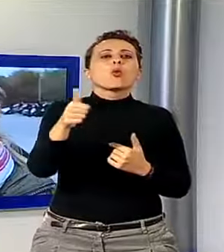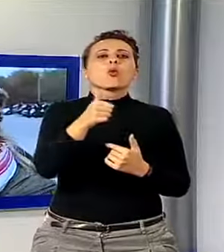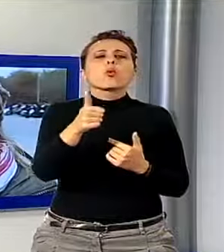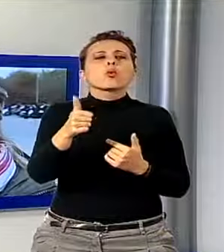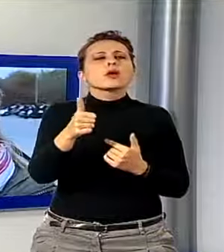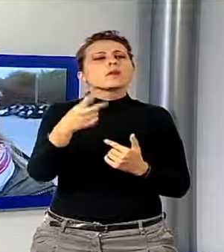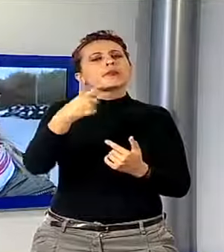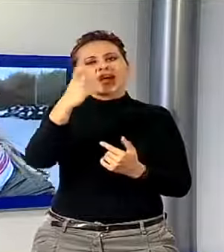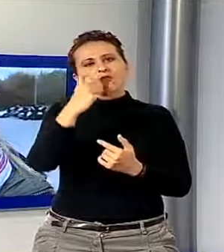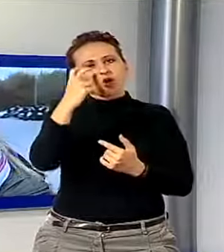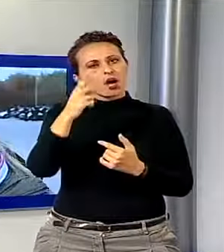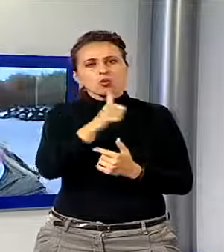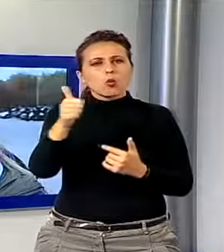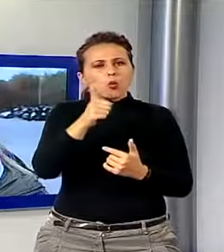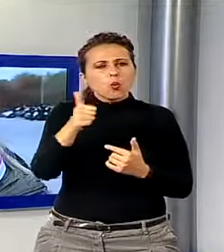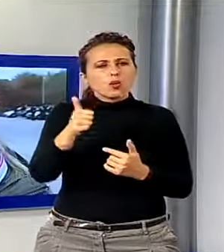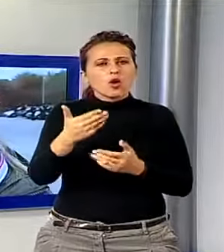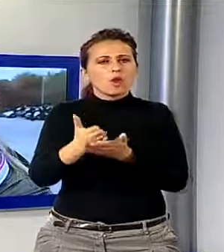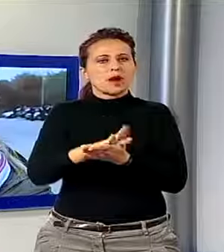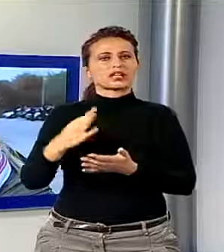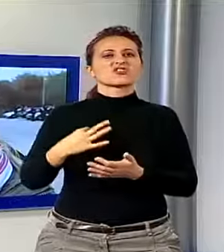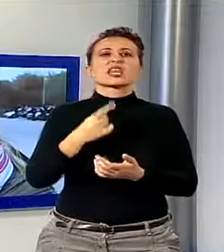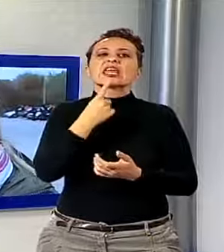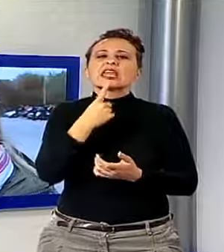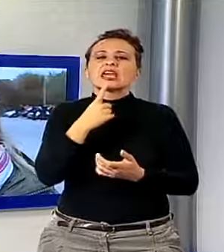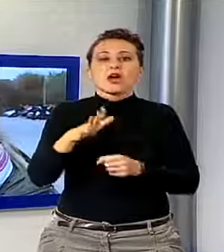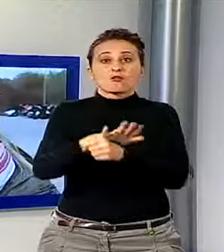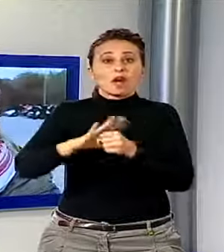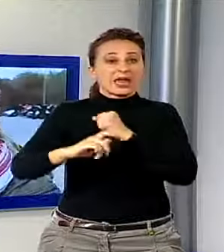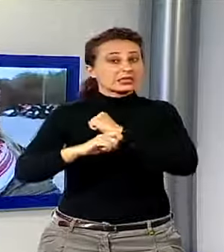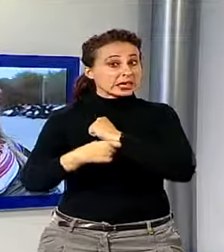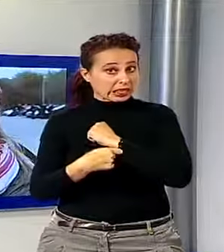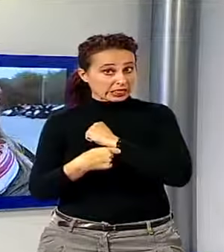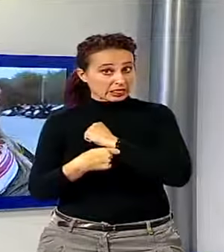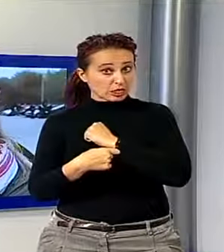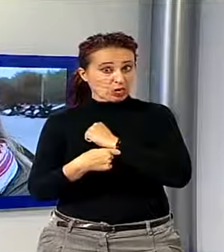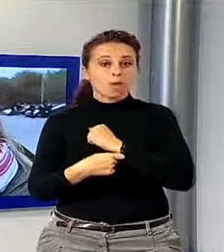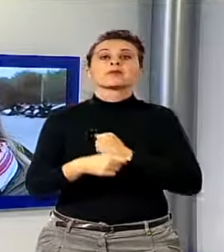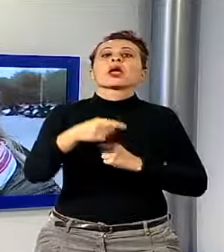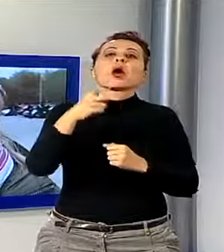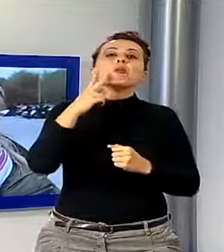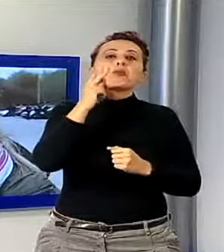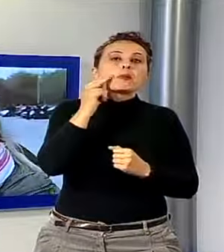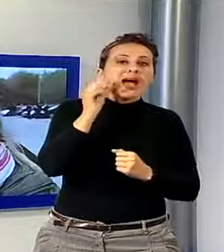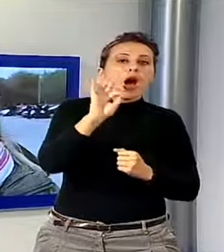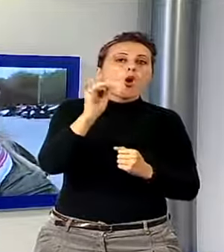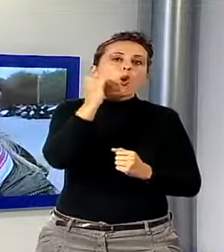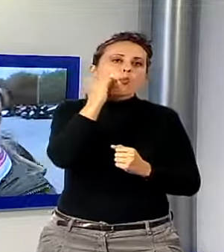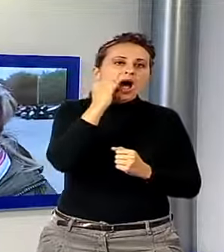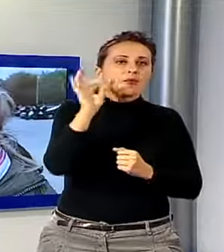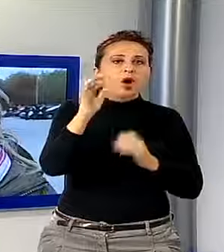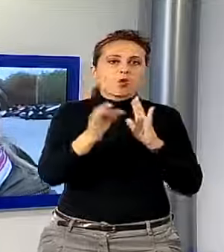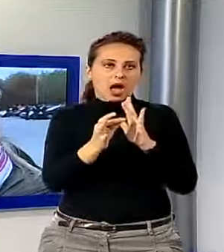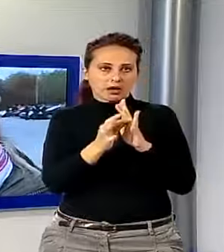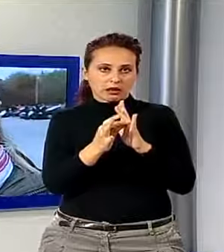ammessa, a parte il familiare stretto, padre, madre, moglie e marito, dovrebbe essere soltanto il comune di Viareggio. Mi sembra una